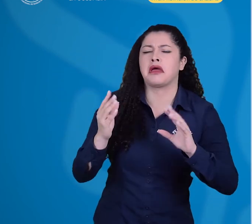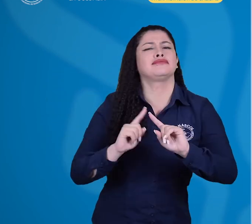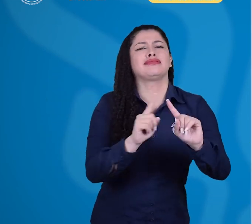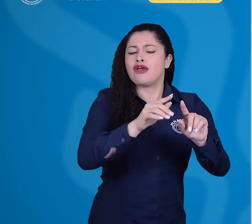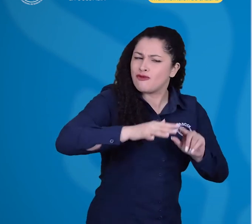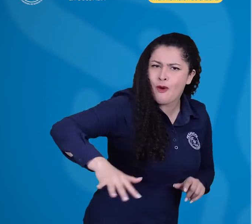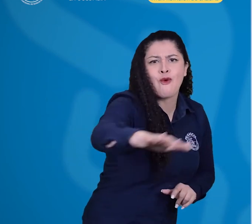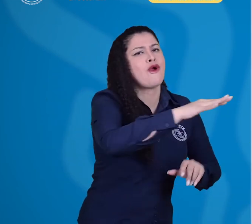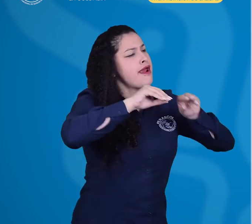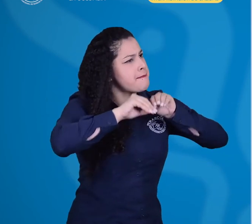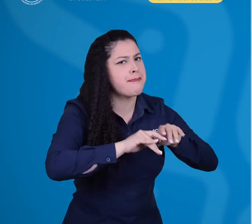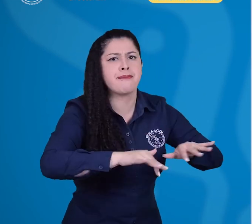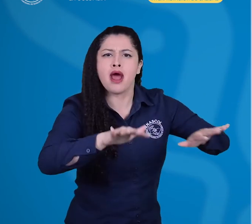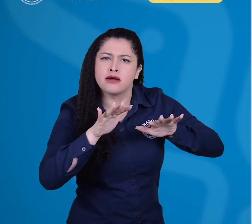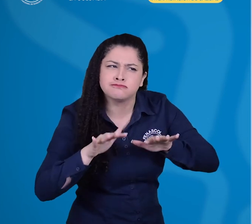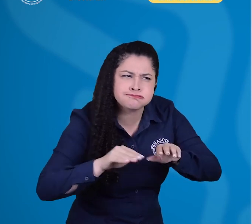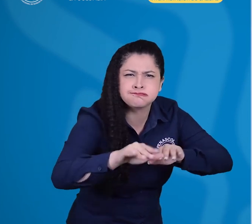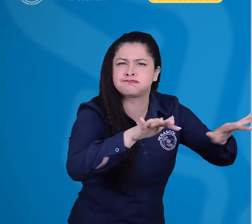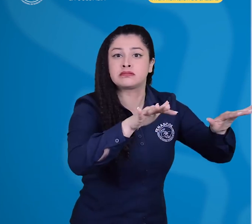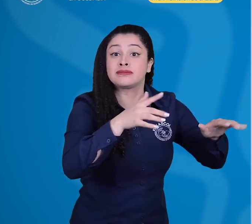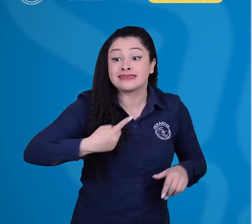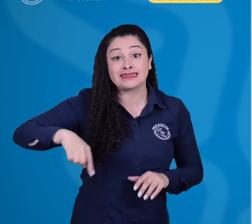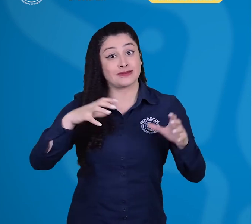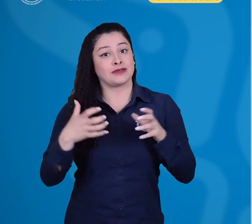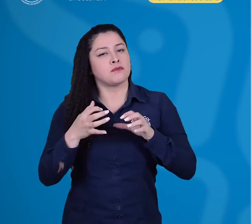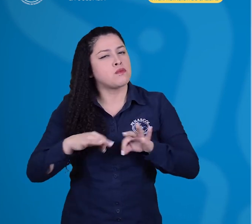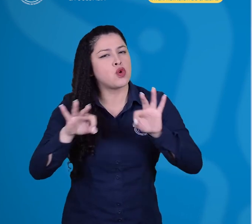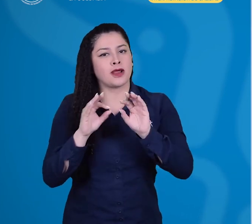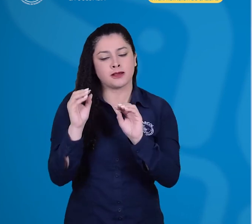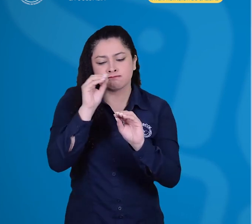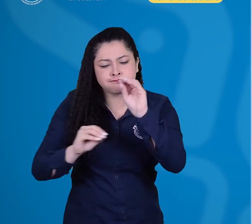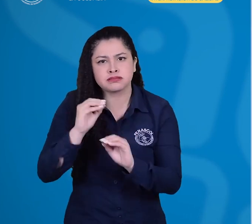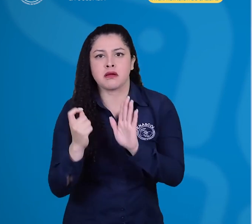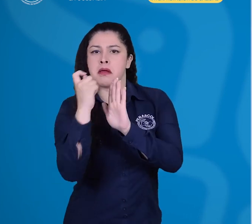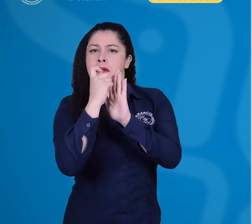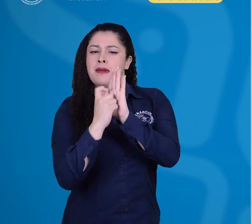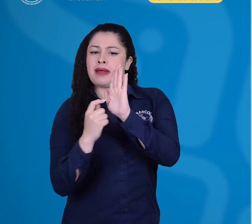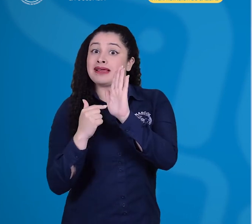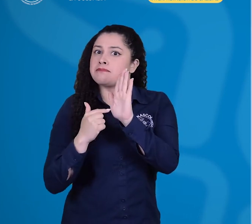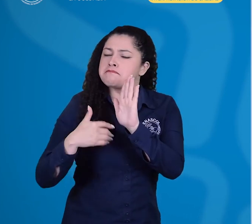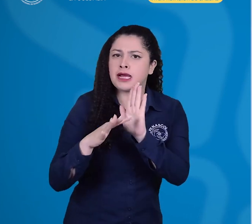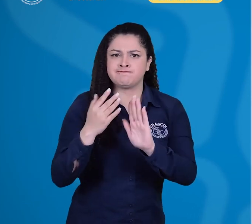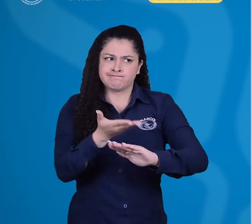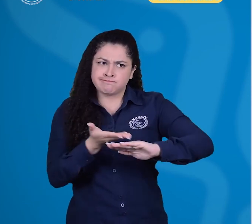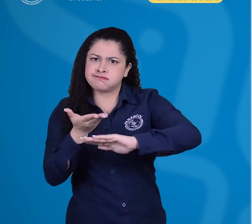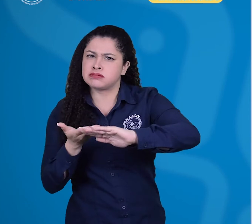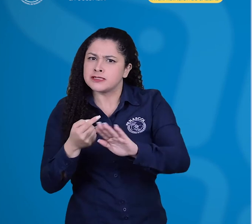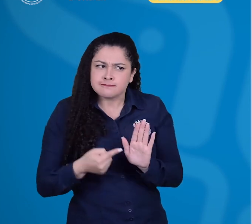o profesional, creando un estándar exigible para los usuarios, los intérpretes y las